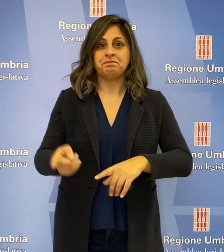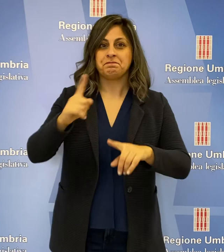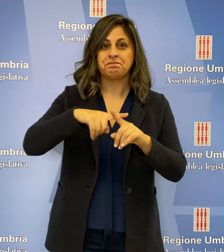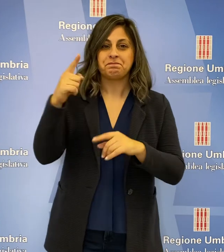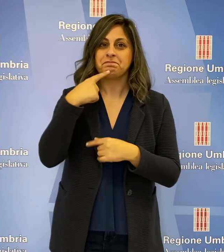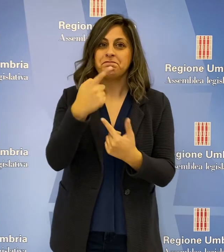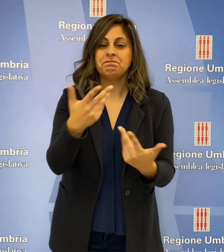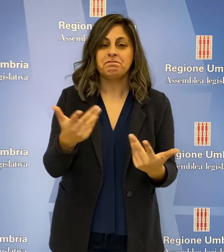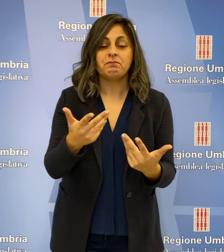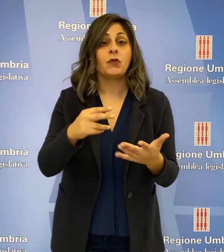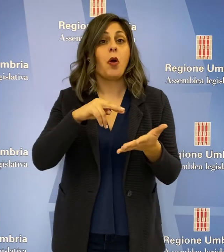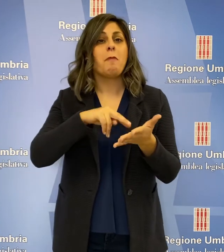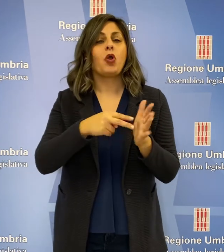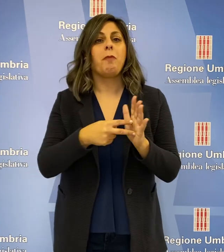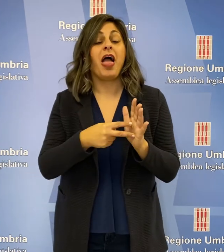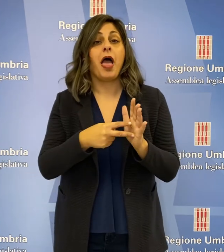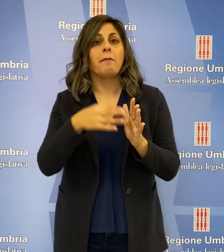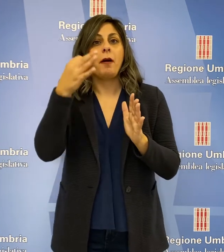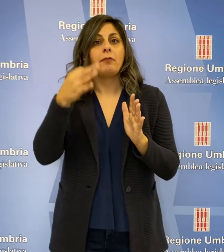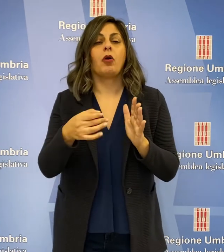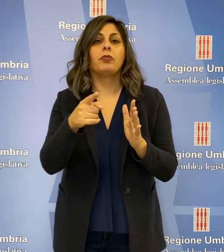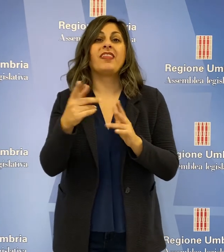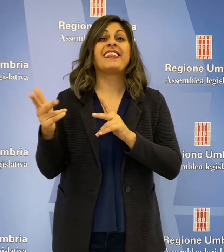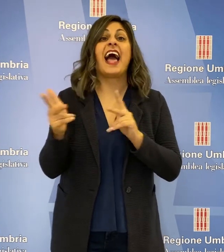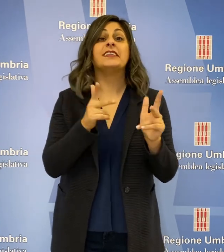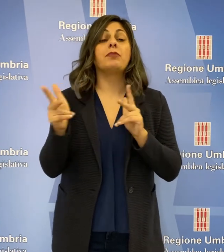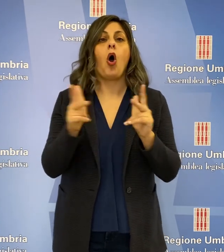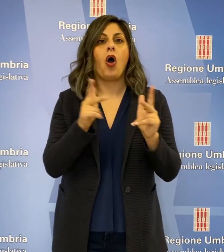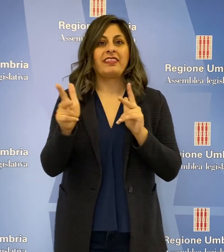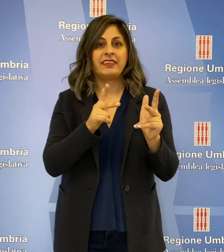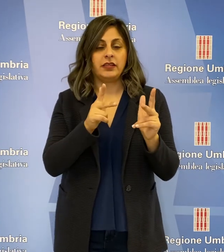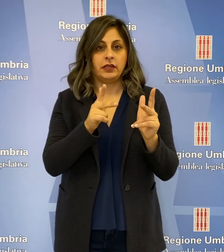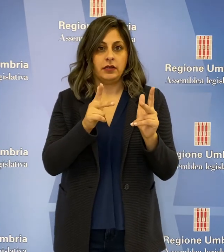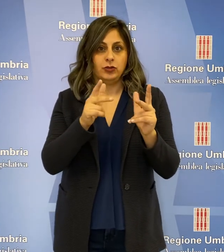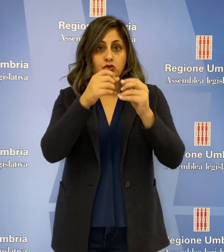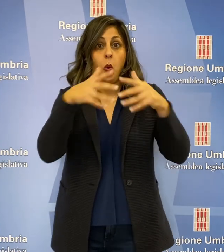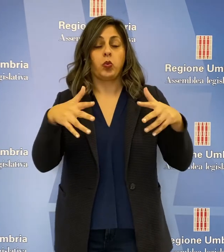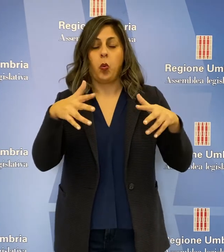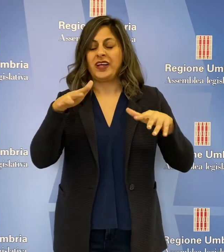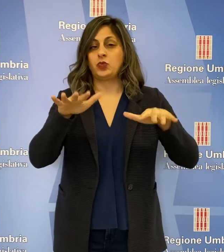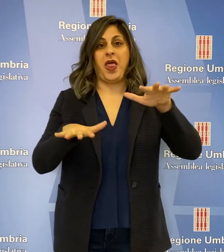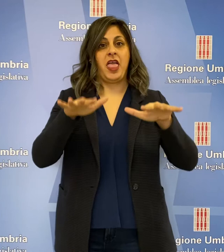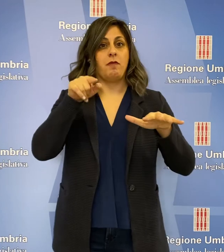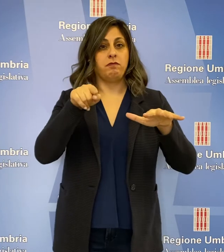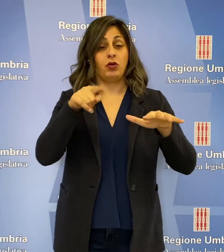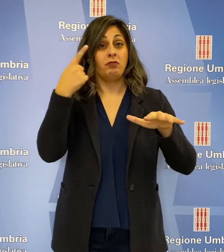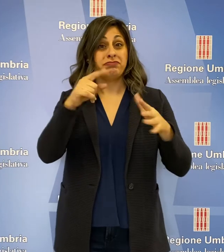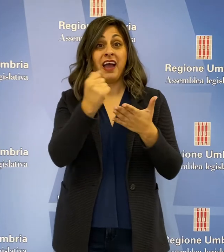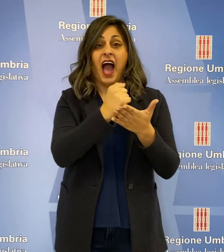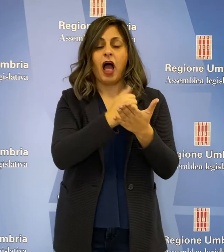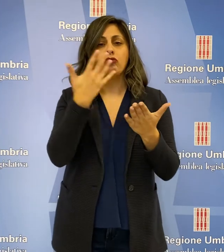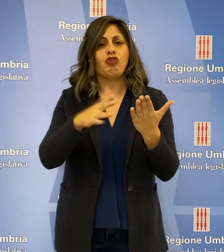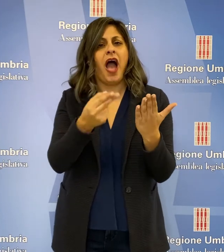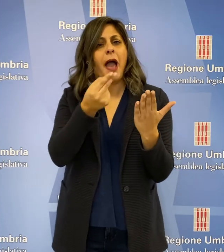Inoltre ha sottolineato il problema dello squilibrio strutturale dei trasporti. Su questo atto sono stati approvati